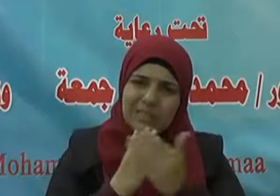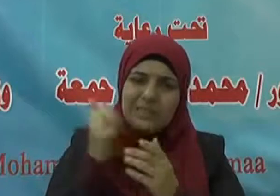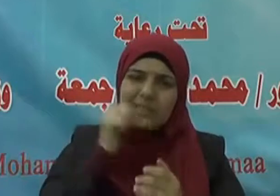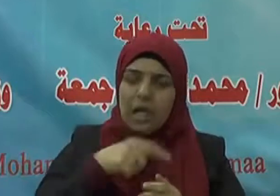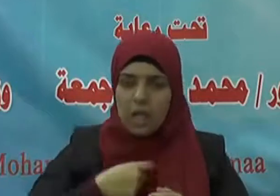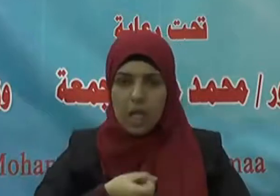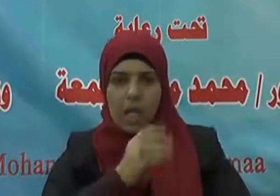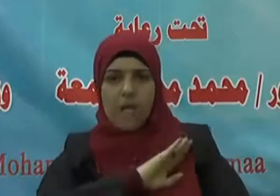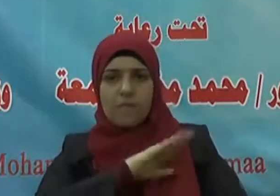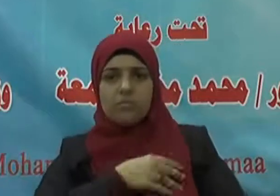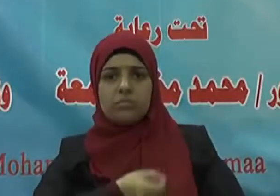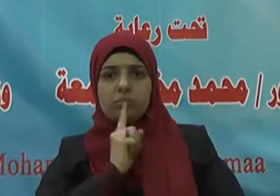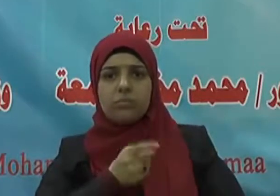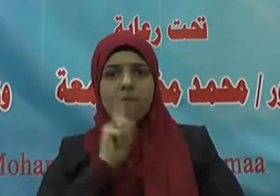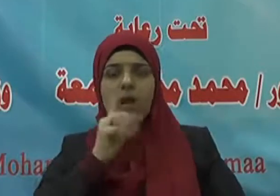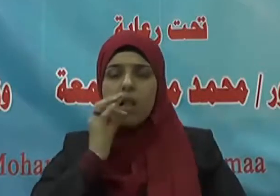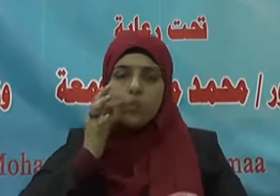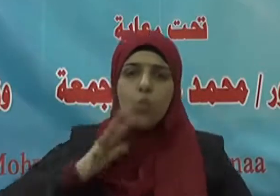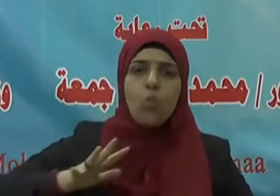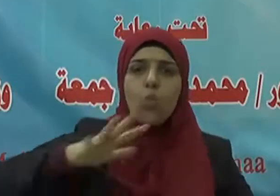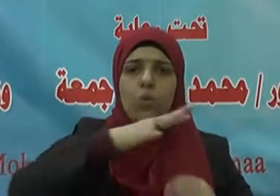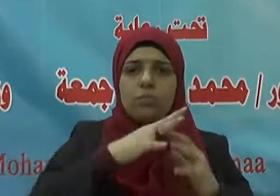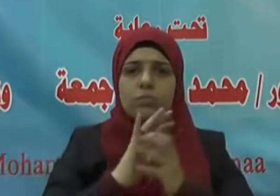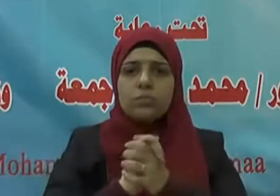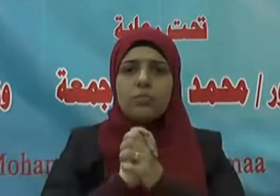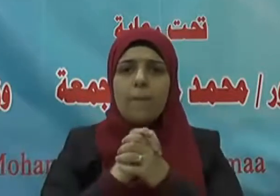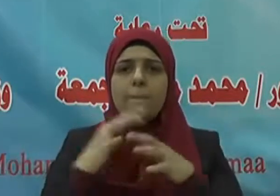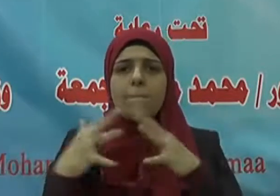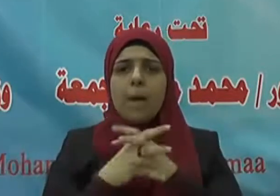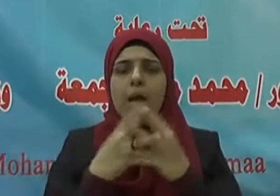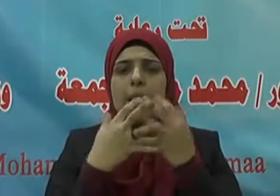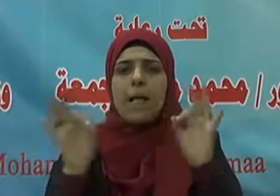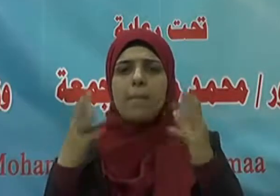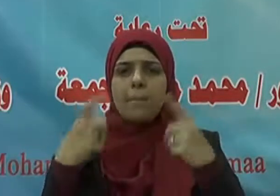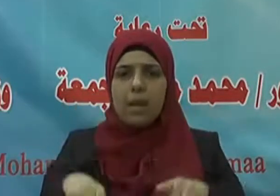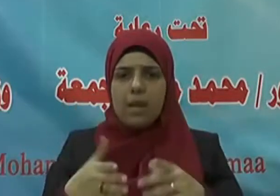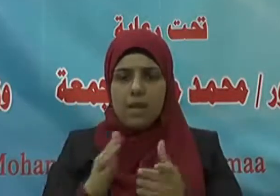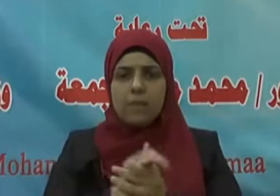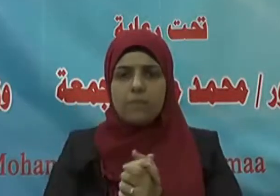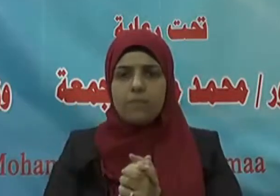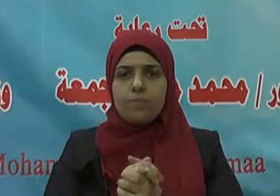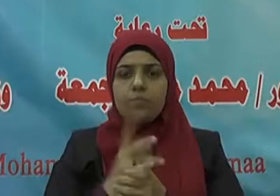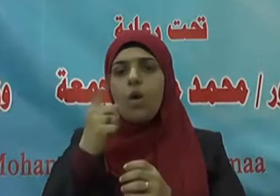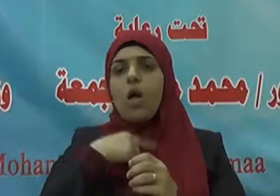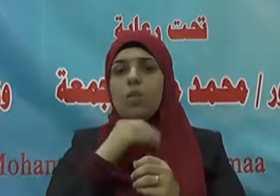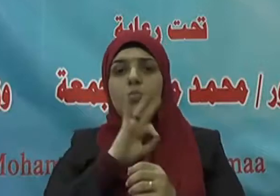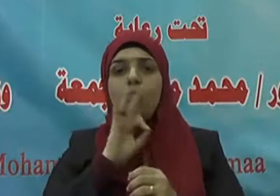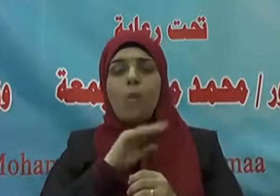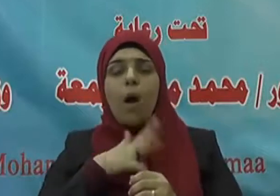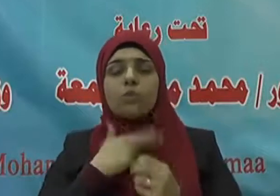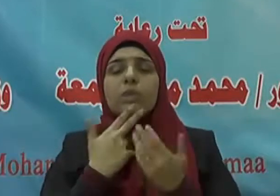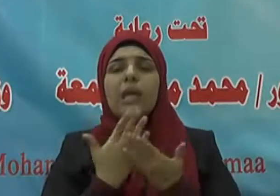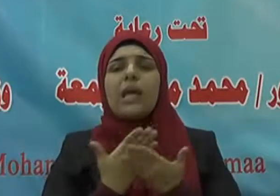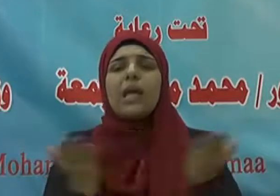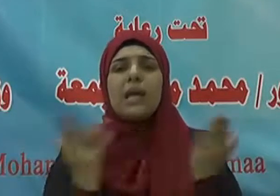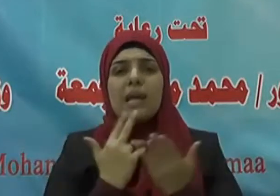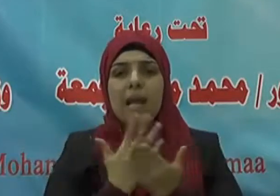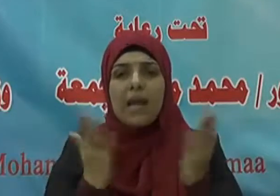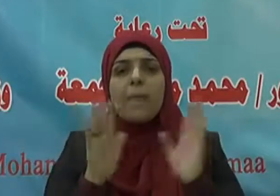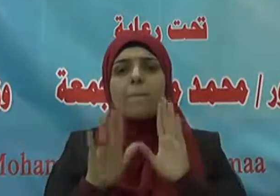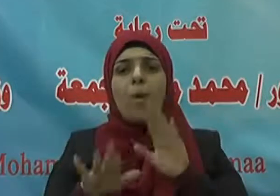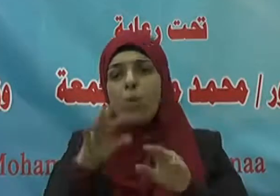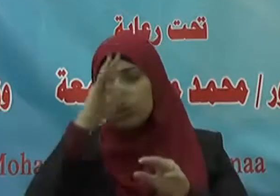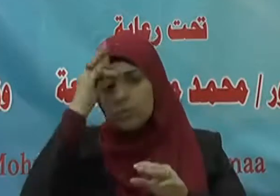وإنكار الزات فالمكارم منوطة بالمكاره والمصالح والخيرات